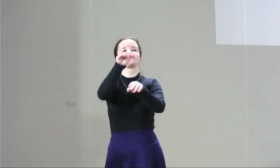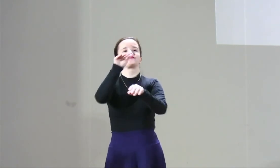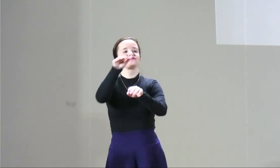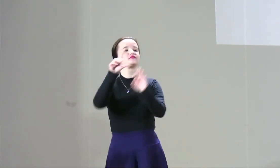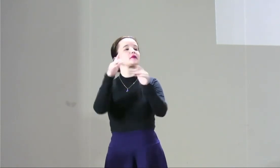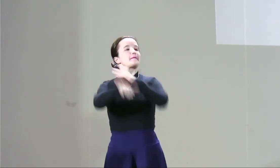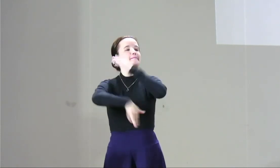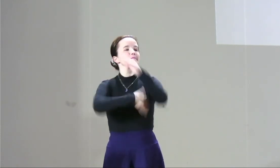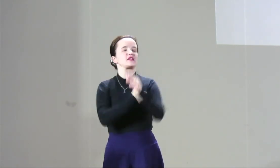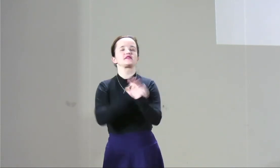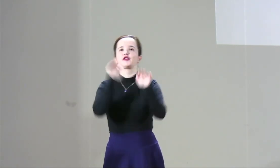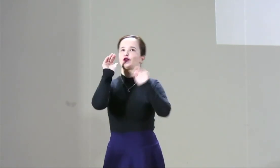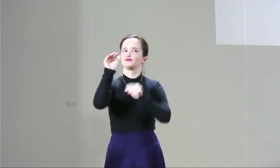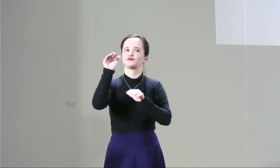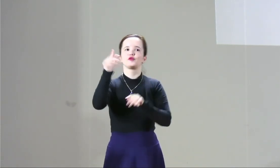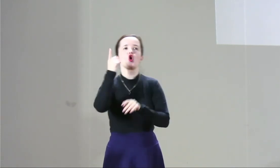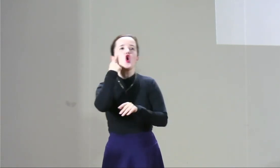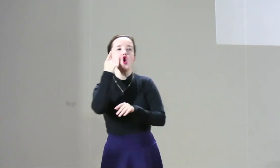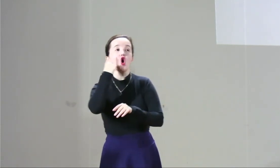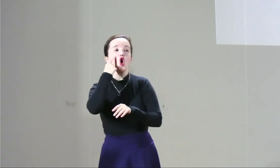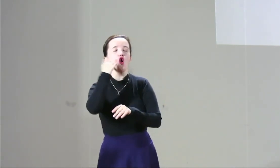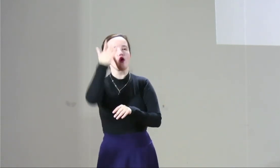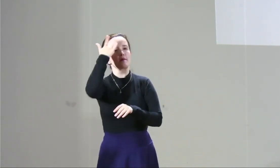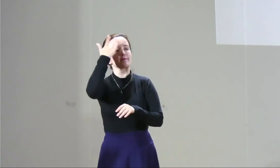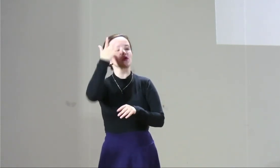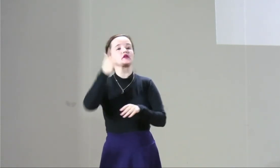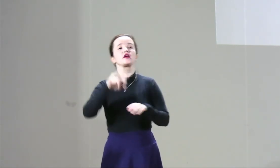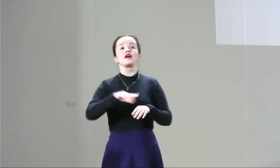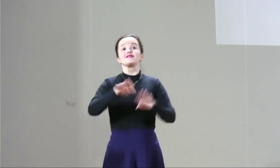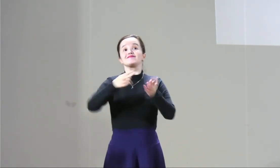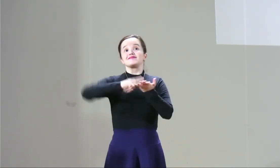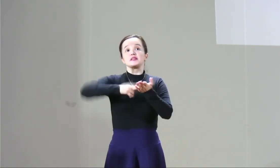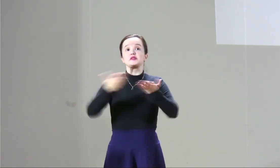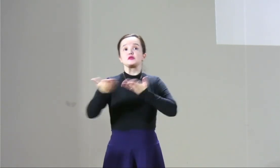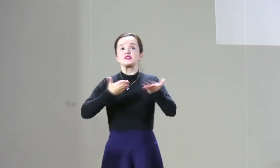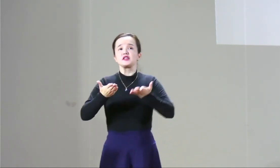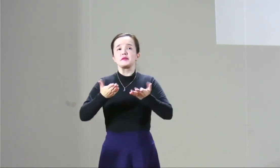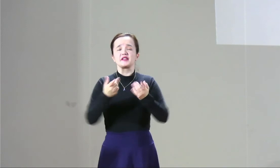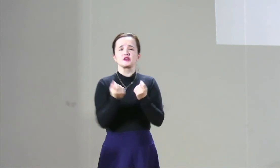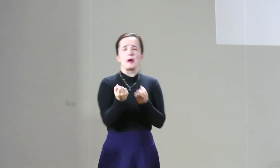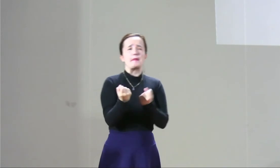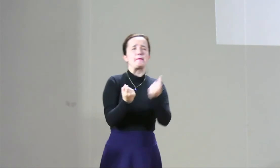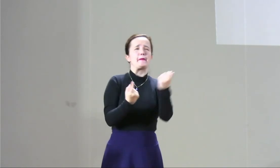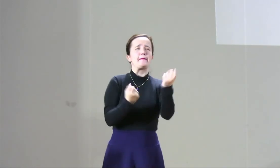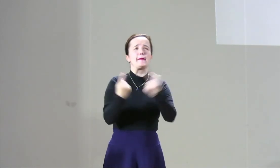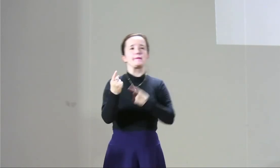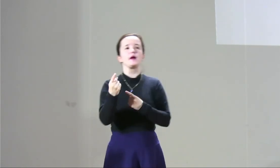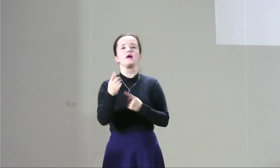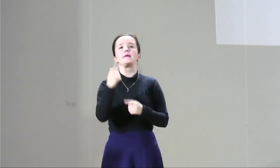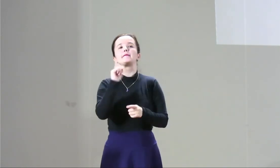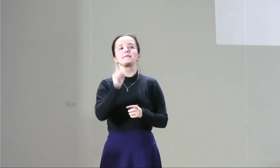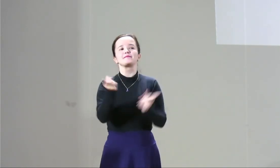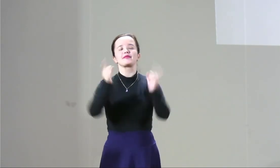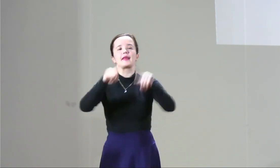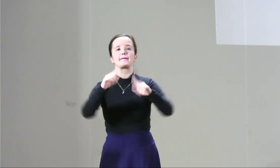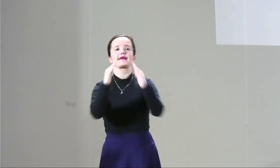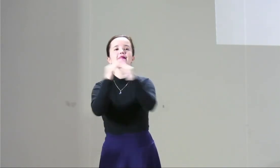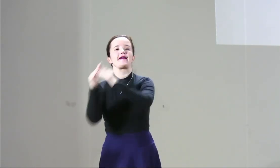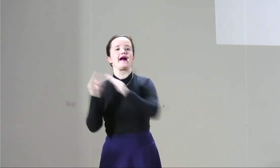entonces no se tiene esa participación y es allí desde el ministerio que uno dice bueno qué pasa dónde está el servicio de interpretación